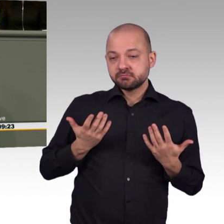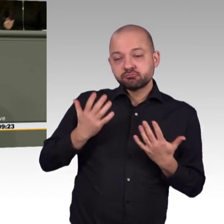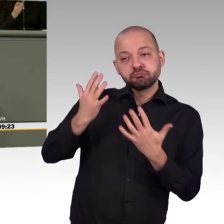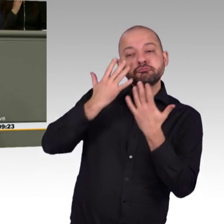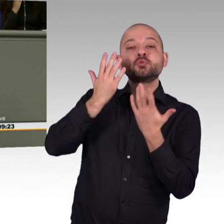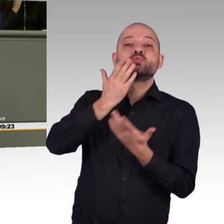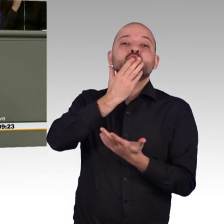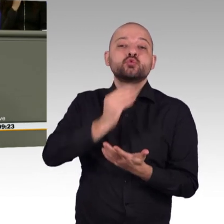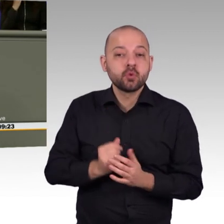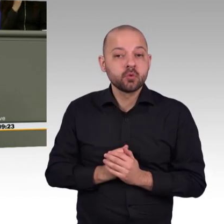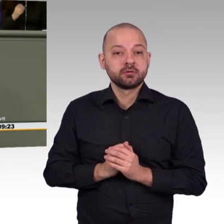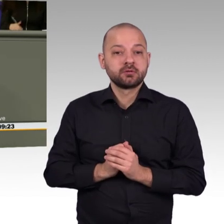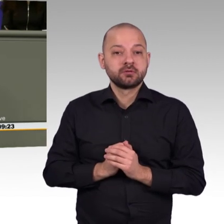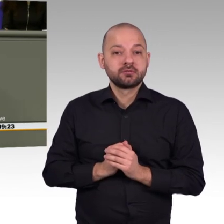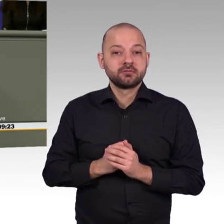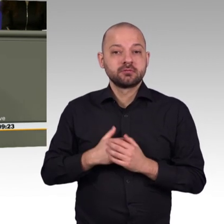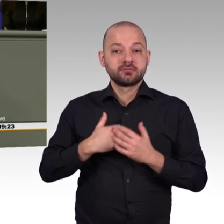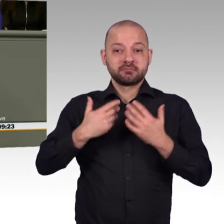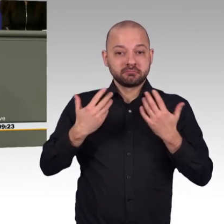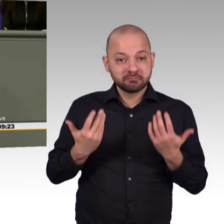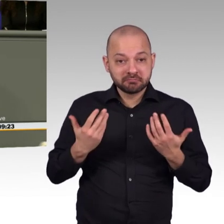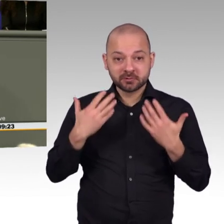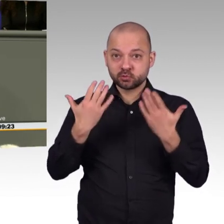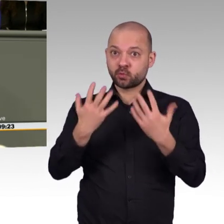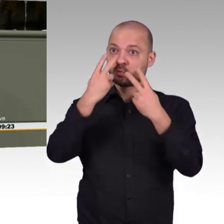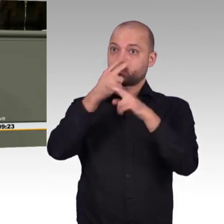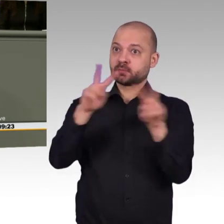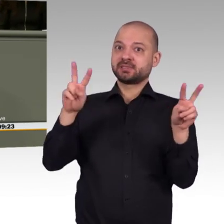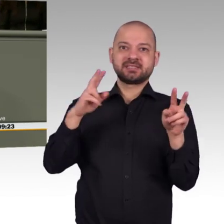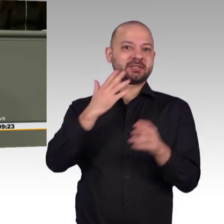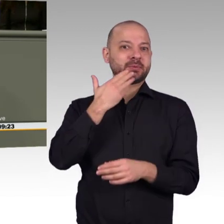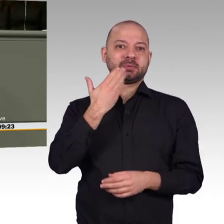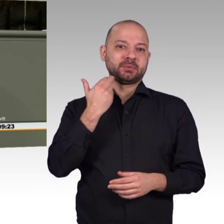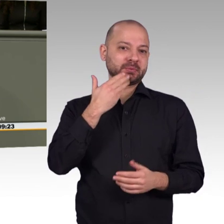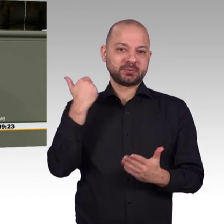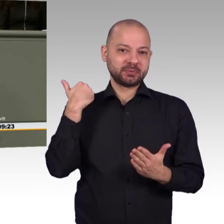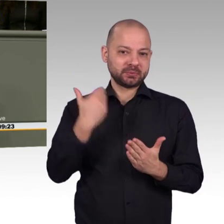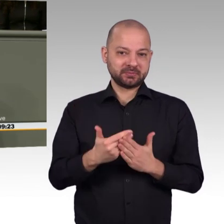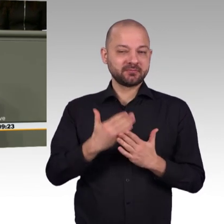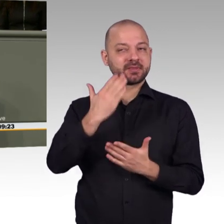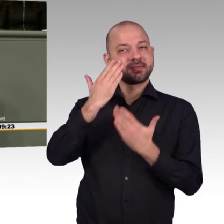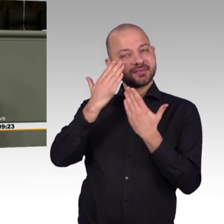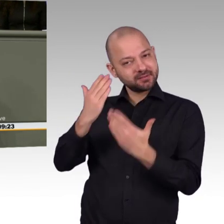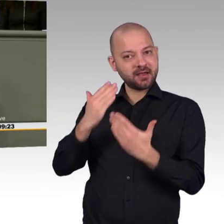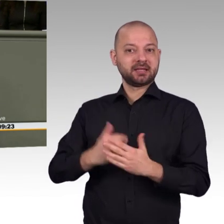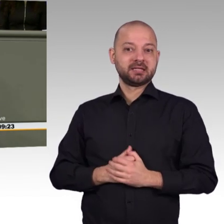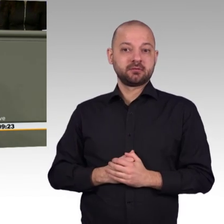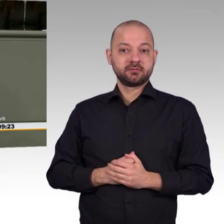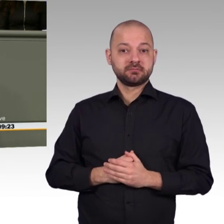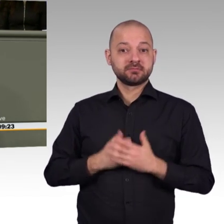Sammelsurium vorgelegt von in Art, Bedeutung und Umfang äußerst unterschiedlichen Maßnahmen, ohne jegliche Priorisierung,